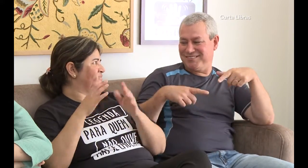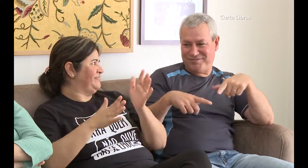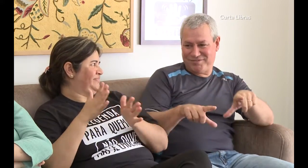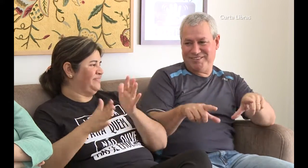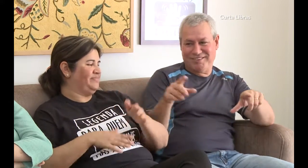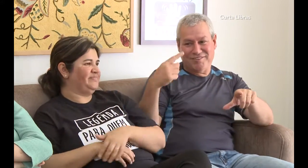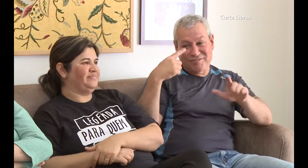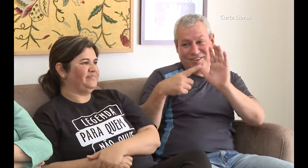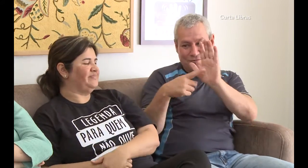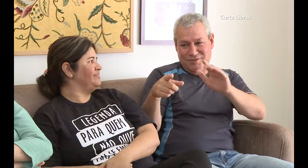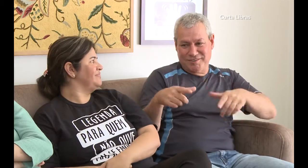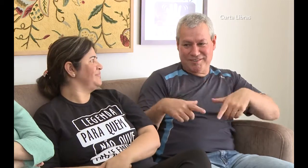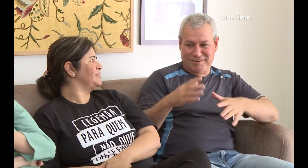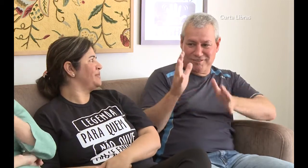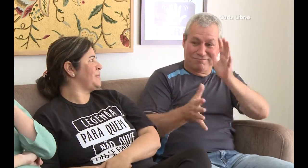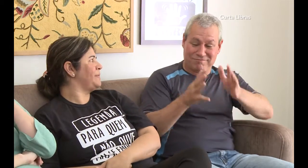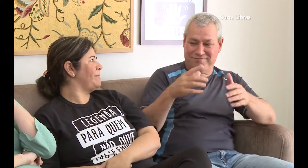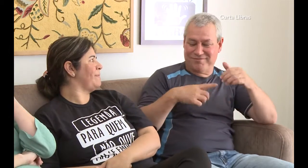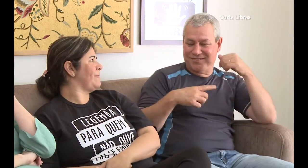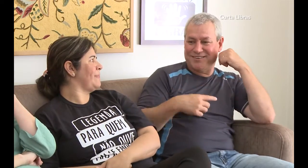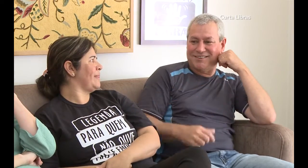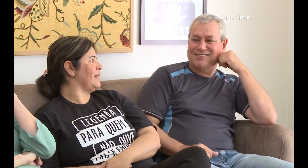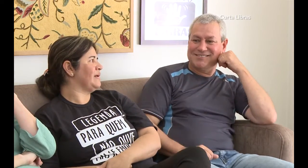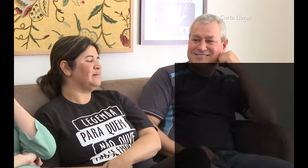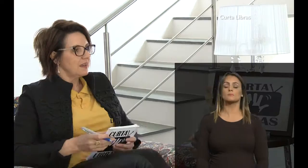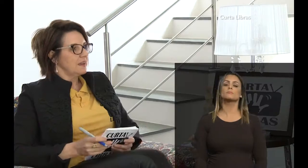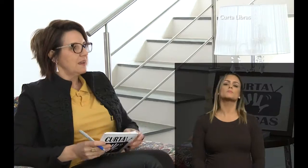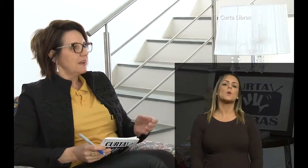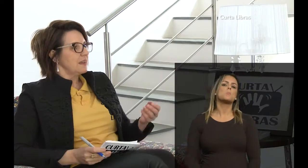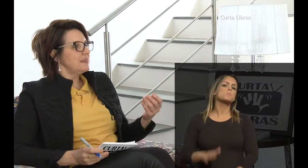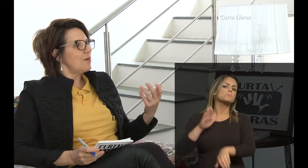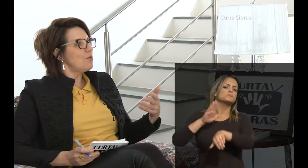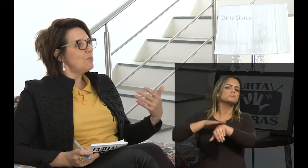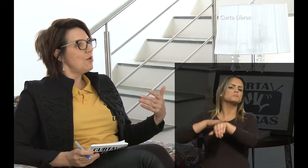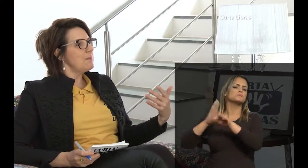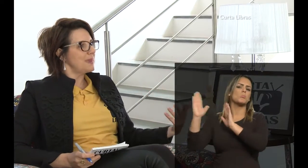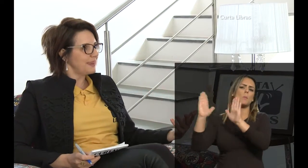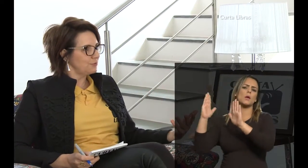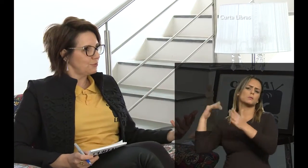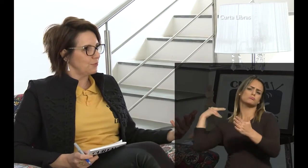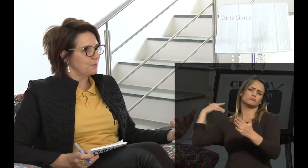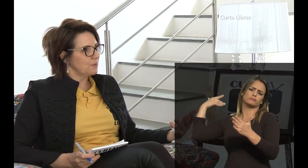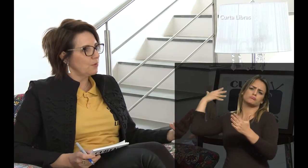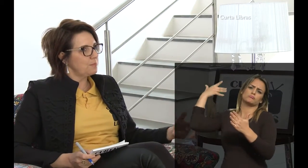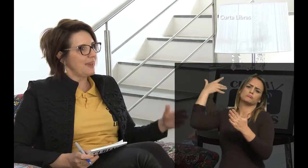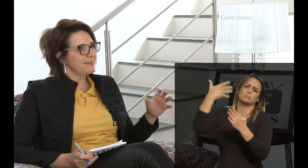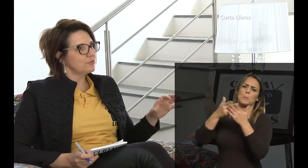casa. É, tínhamos vídeos em Língua de Sinais que ele via bastante. Em algum momento, o Peterson